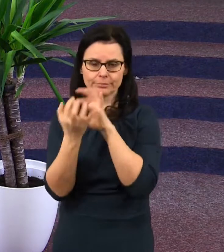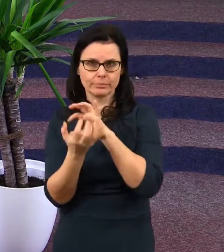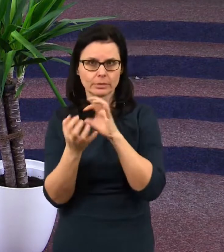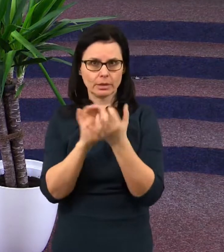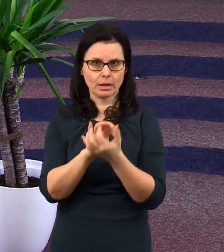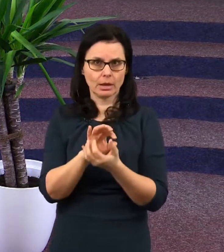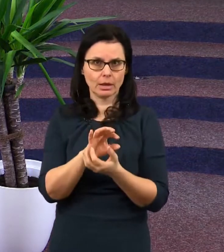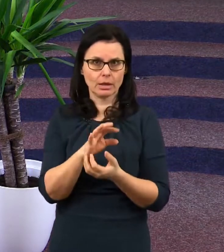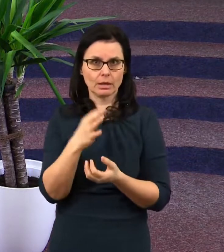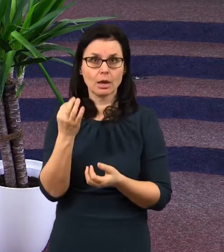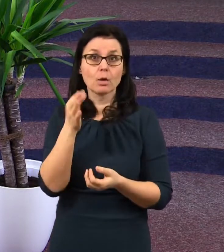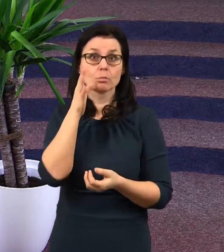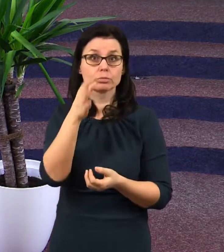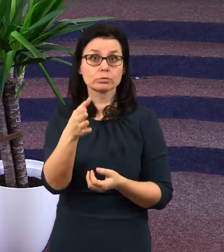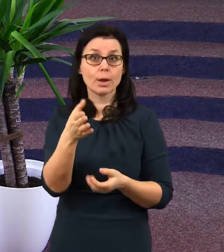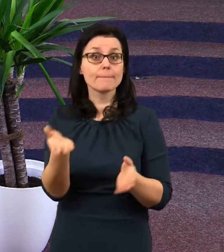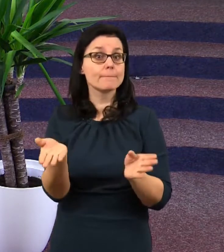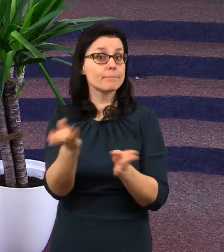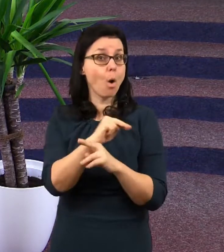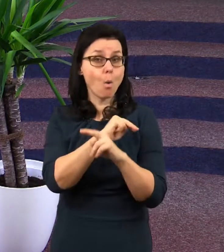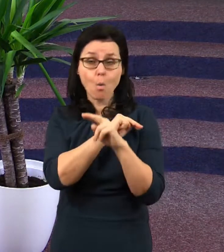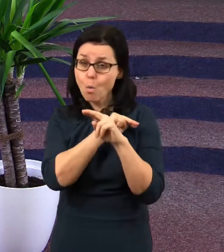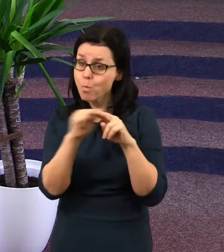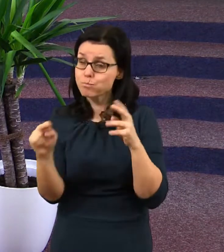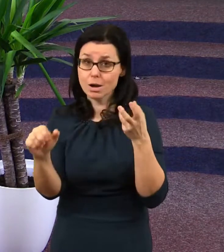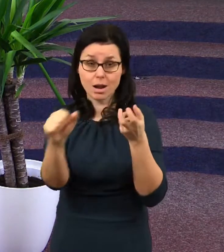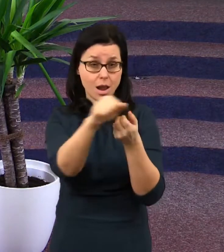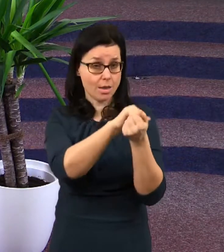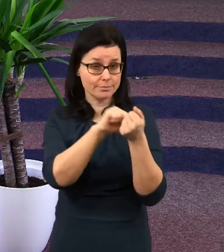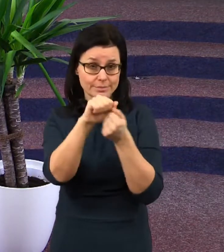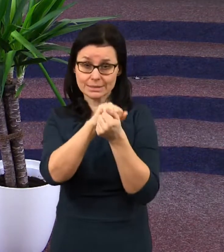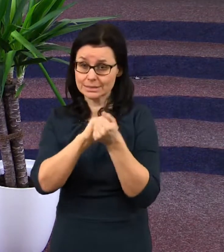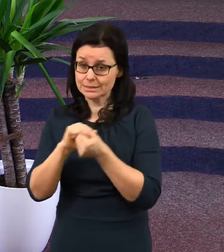potom té totální devastaci,